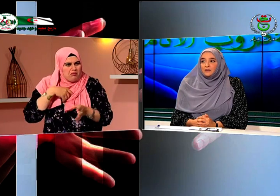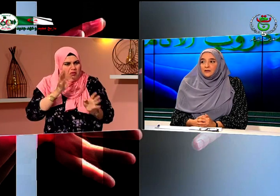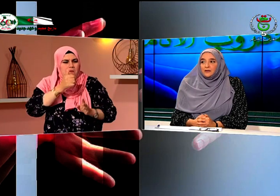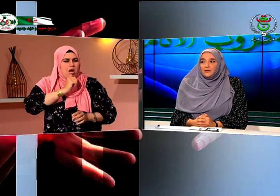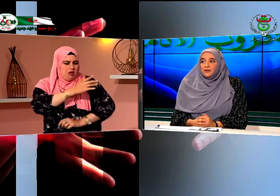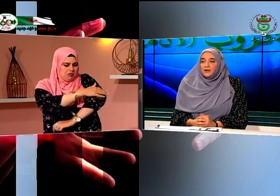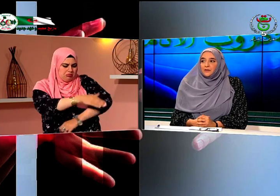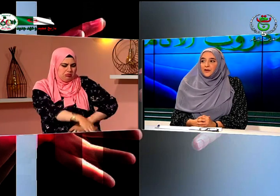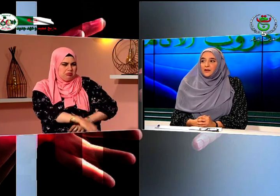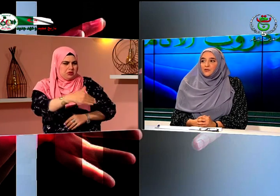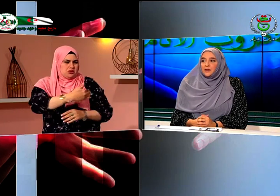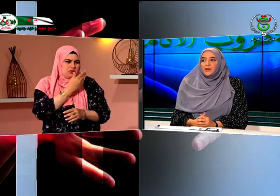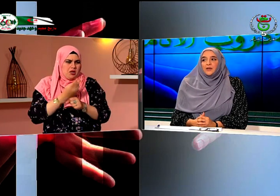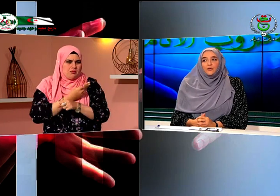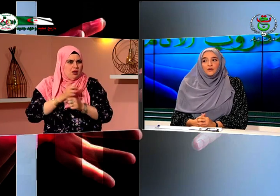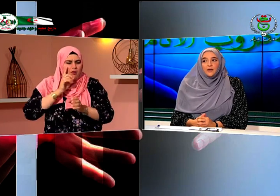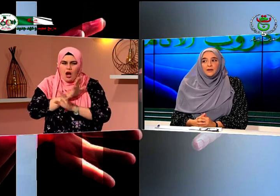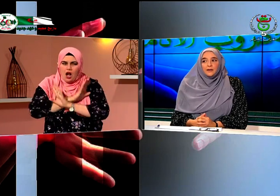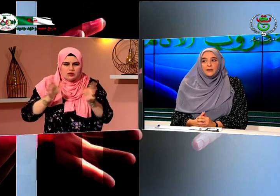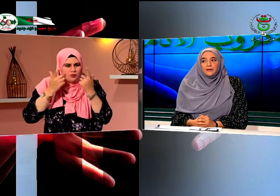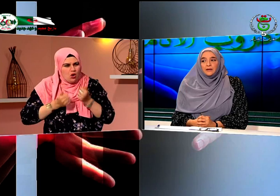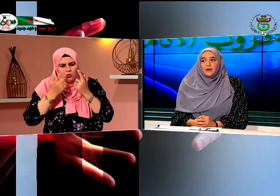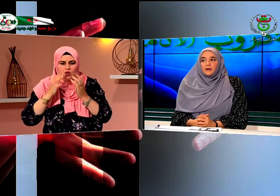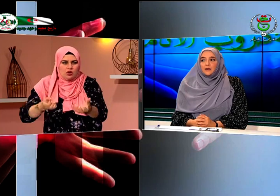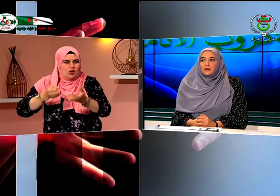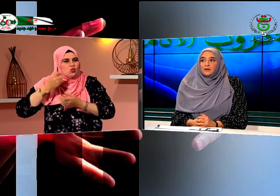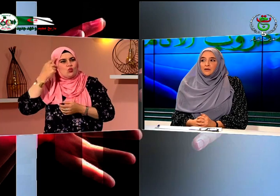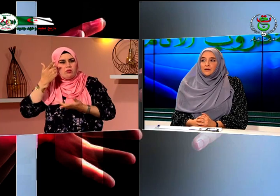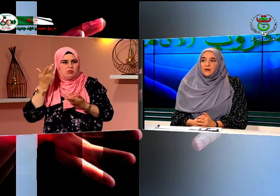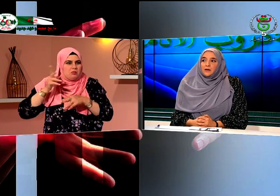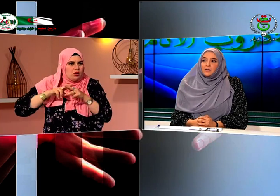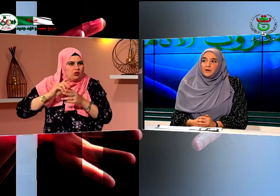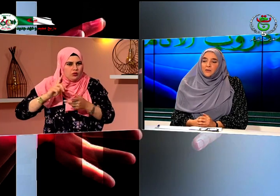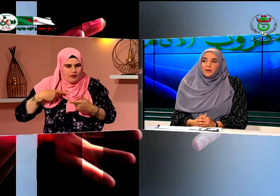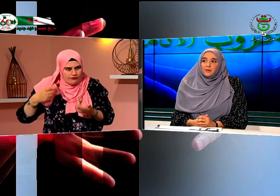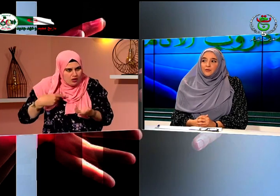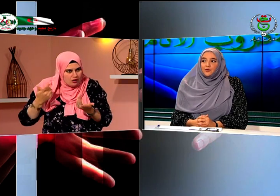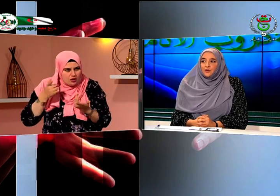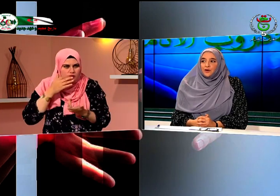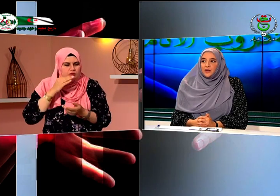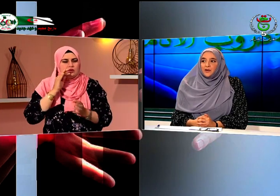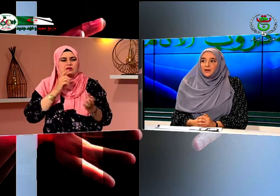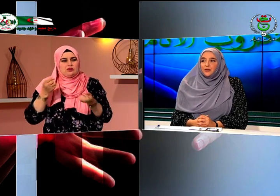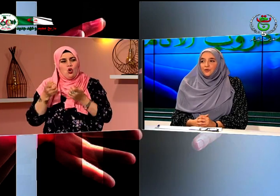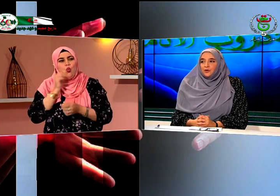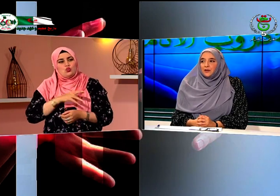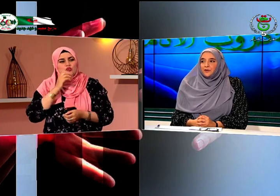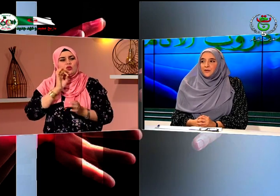في حالة مزرية لم تكن هناك يعني لم تكن جروح كبيرة لكن جروح طفيفة